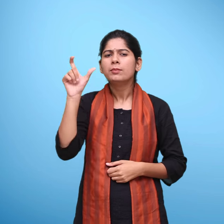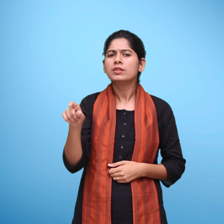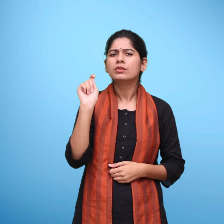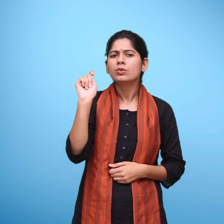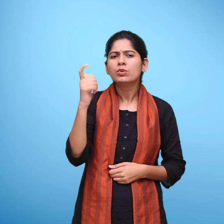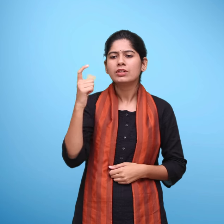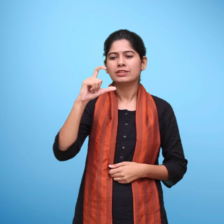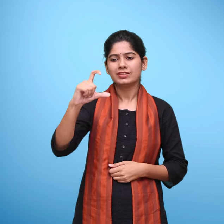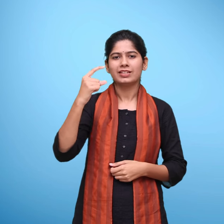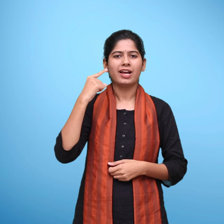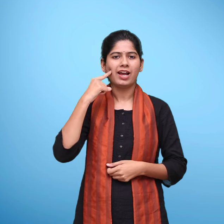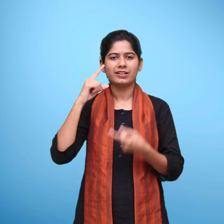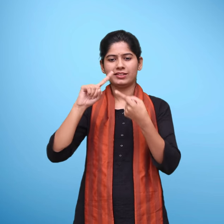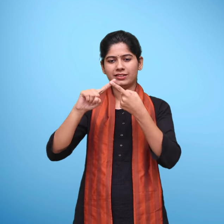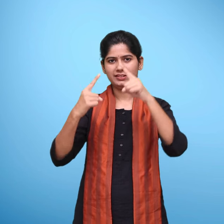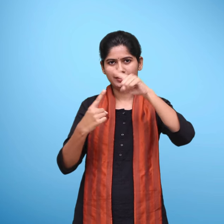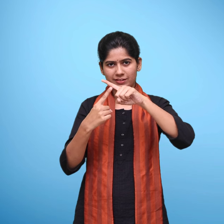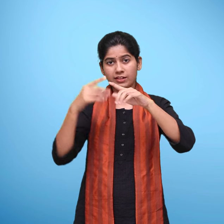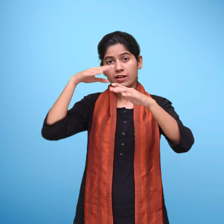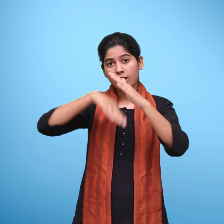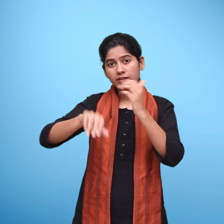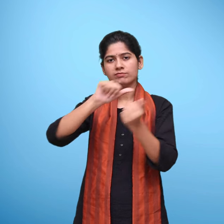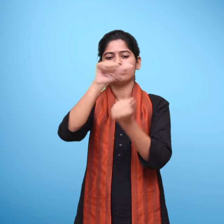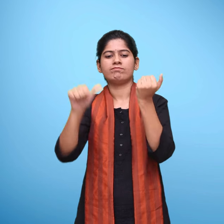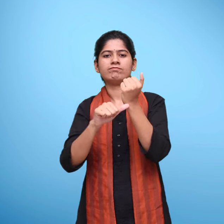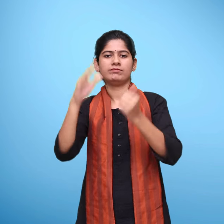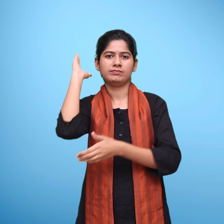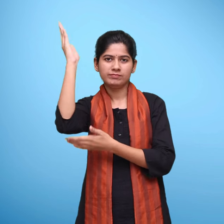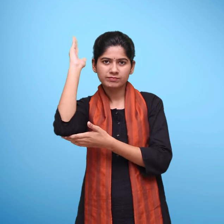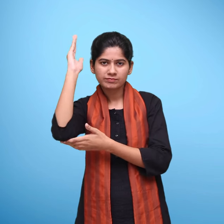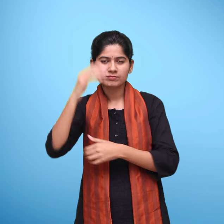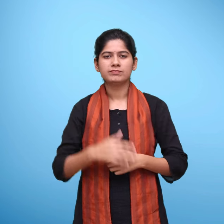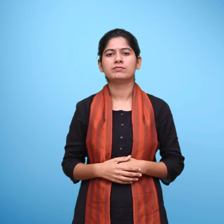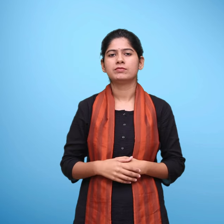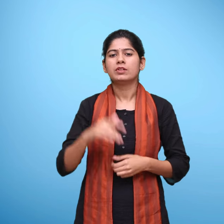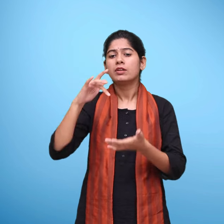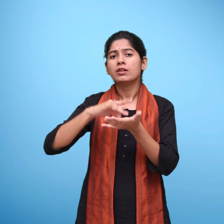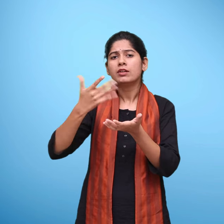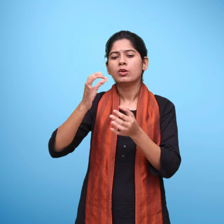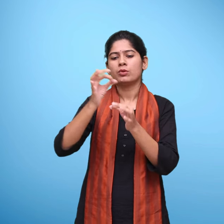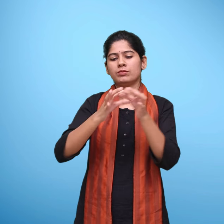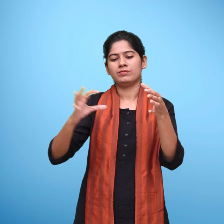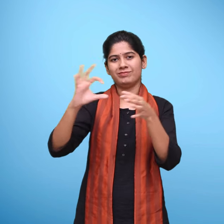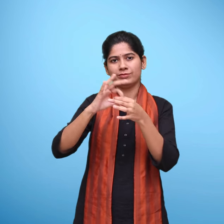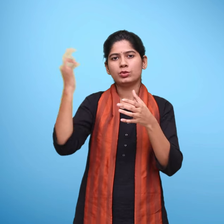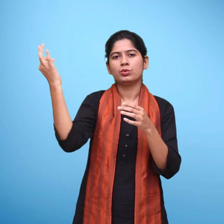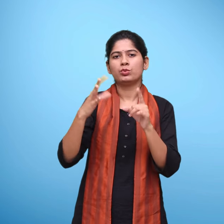सहायक आचार C.I.E.T. राश्ट्रिय शेक्षिक अनुसंधान और प्रशिक्षन परिशद नई दिल्ली